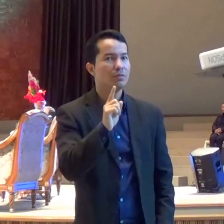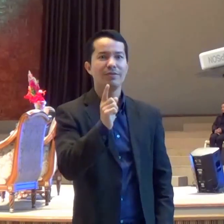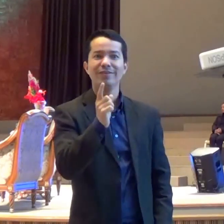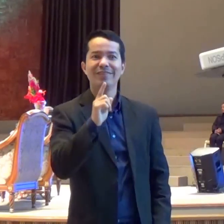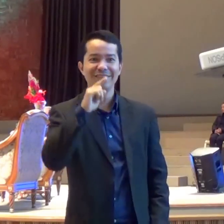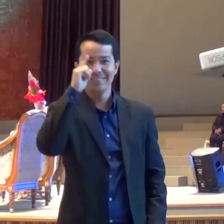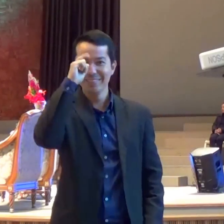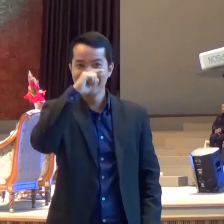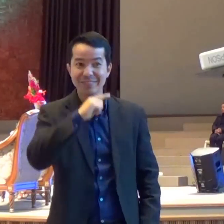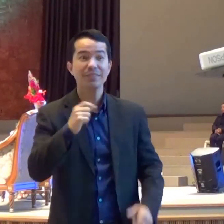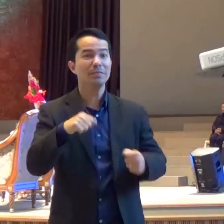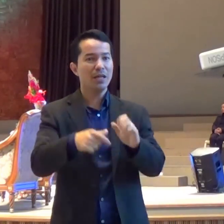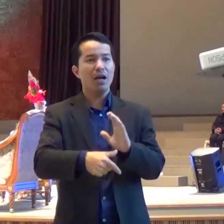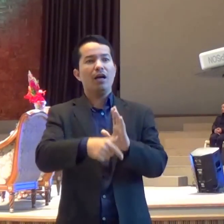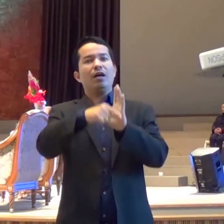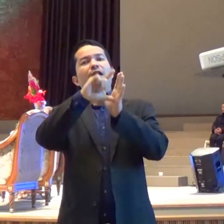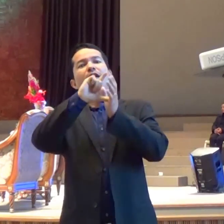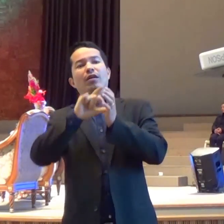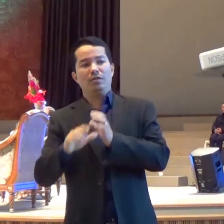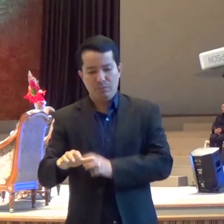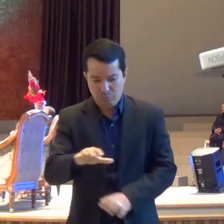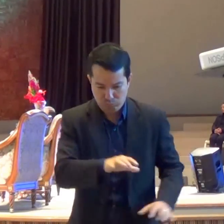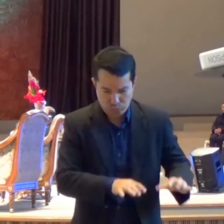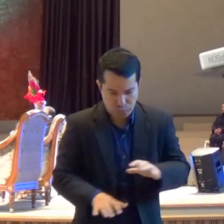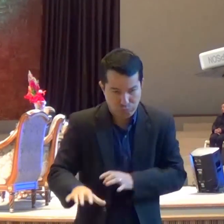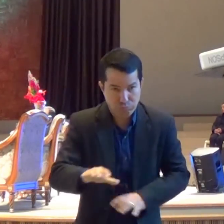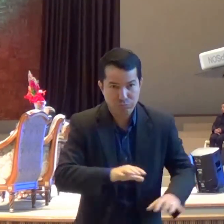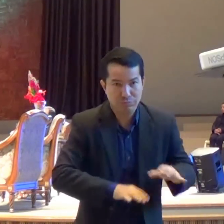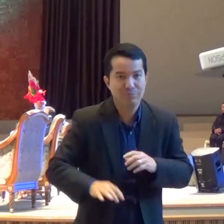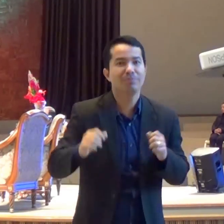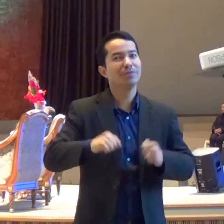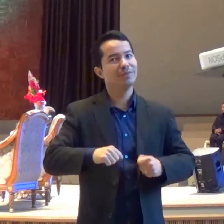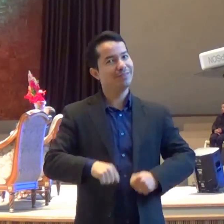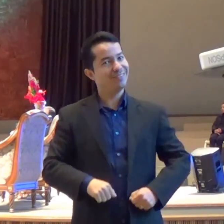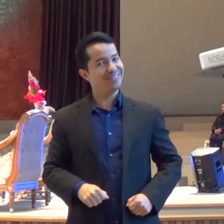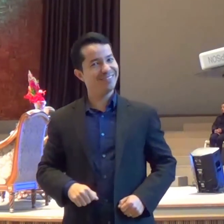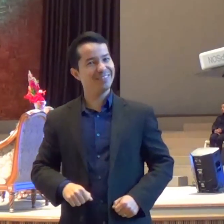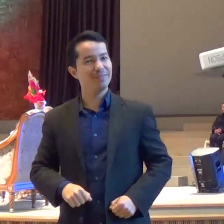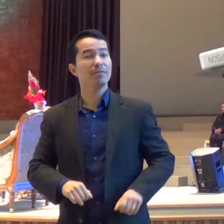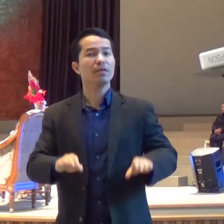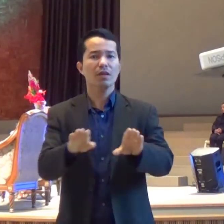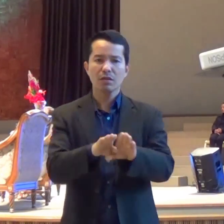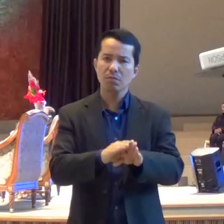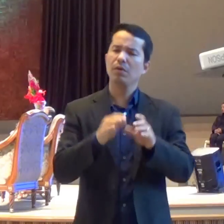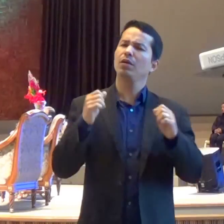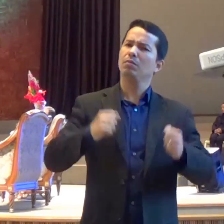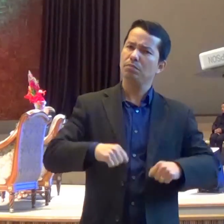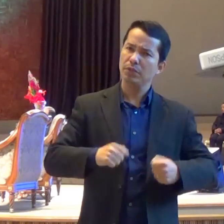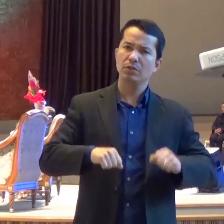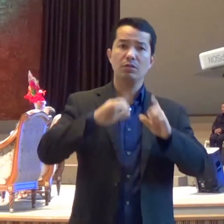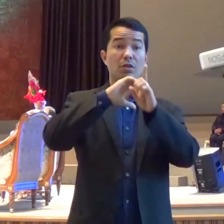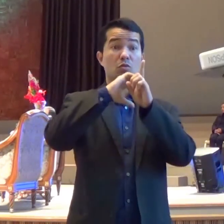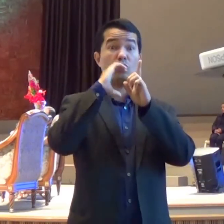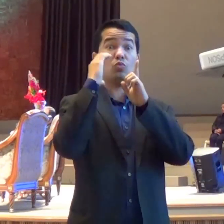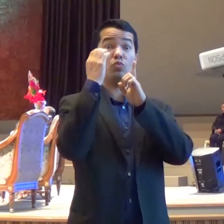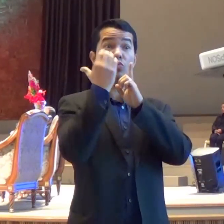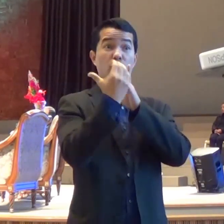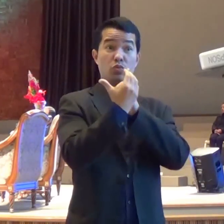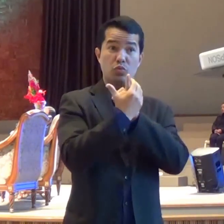Não dá para fazer assim Chegar aqui e fazer Precisou de preparação para o culto Durante a semana